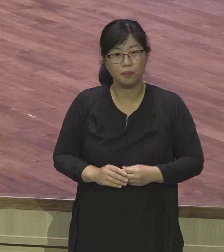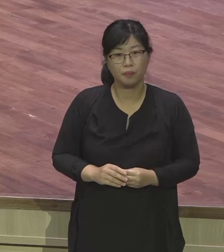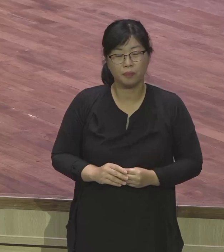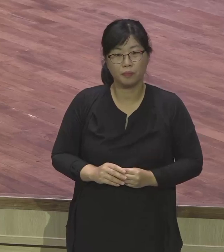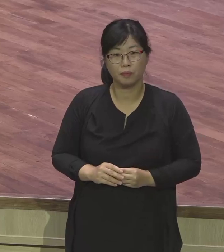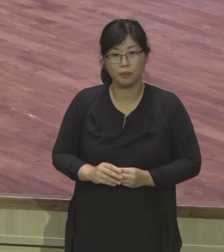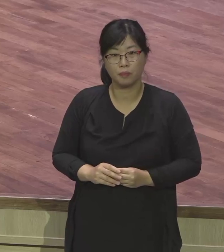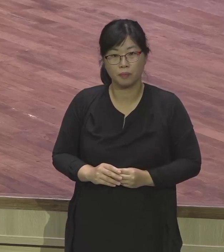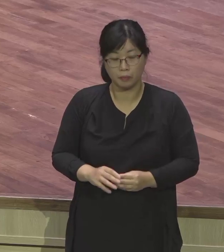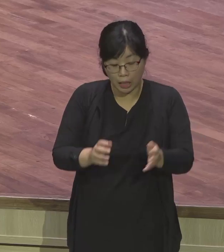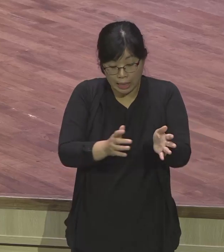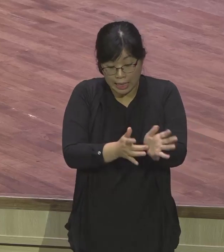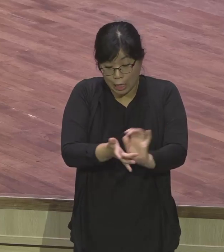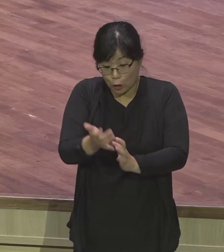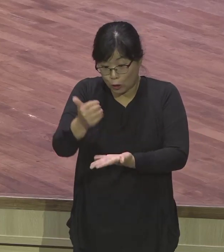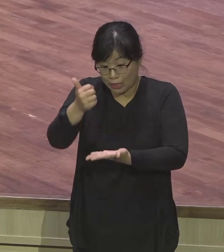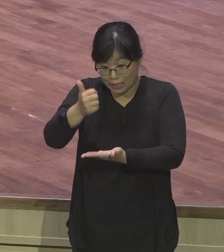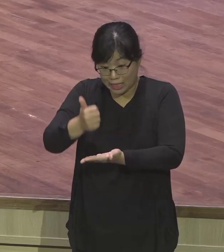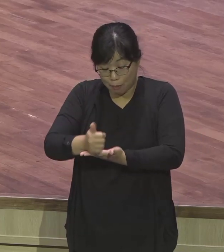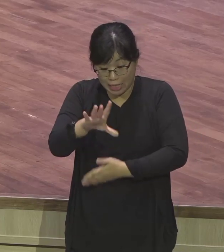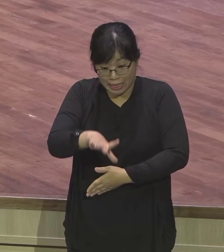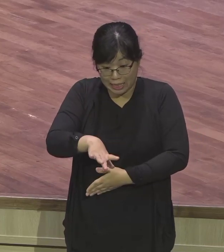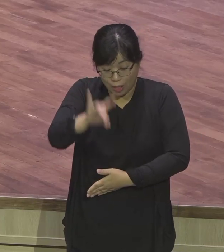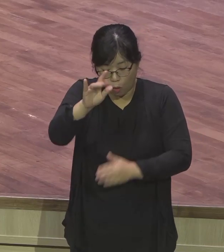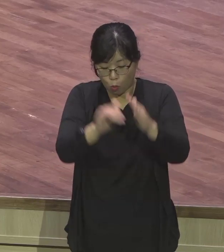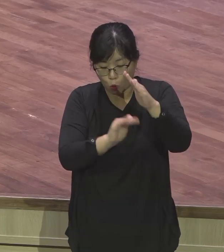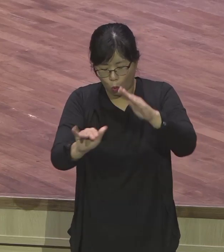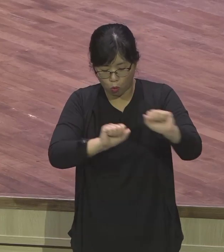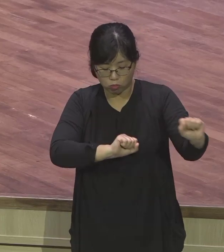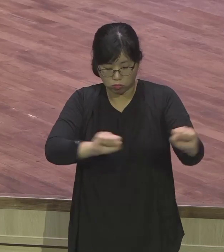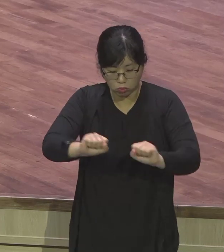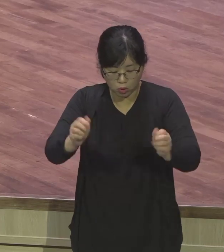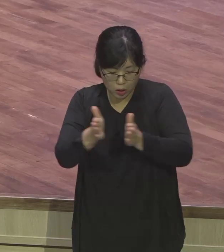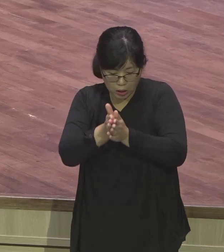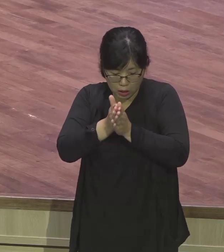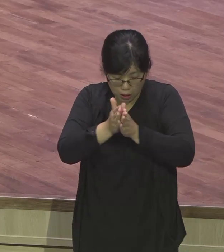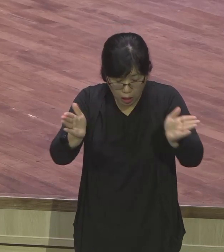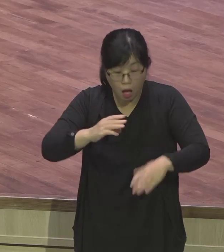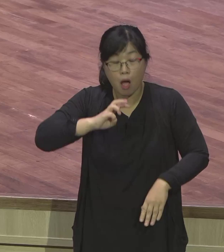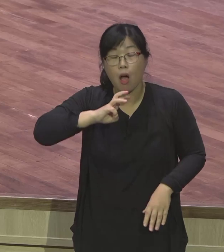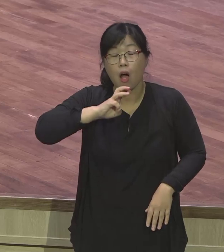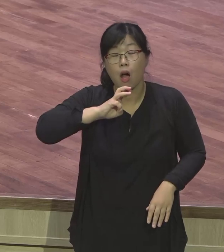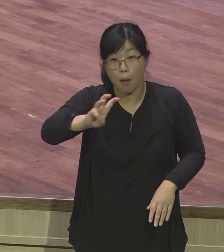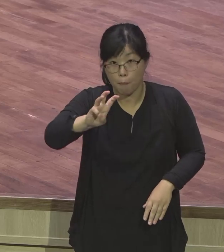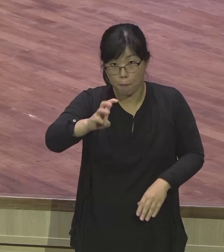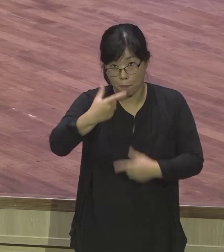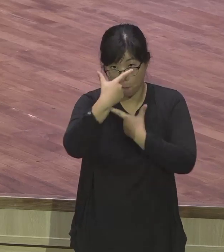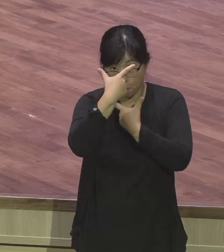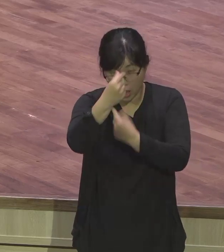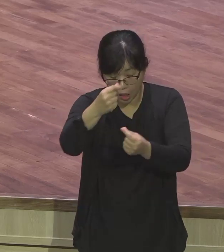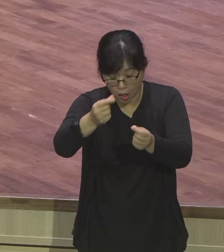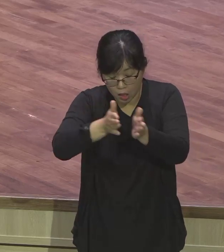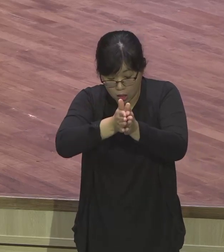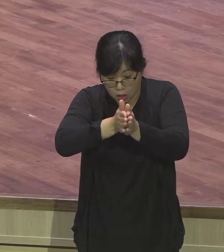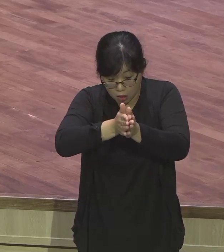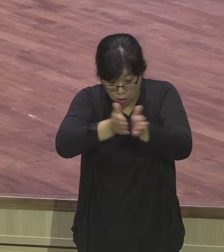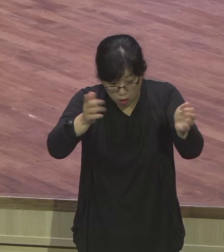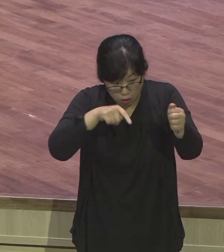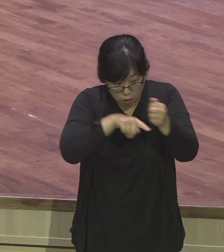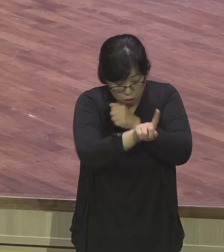것입니다. 성경을 자세히 보면 참 재미있어요. 어느 것 하나 의미 없이 쓰여있는 것이 하나도 없어요. 다 의미가